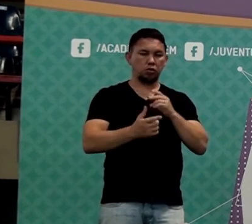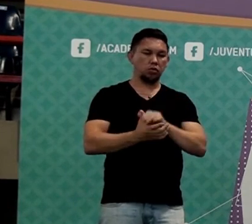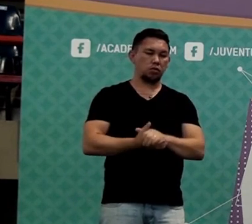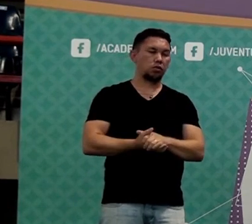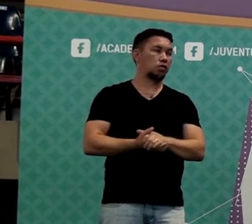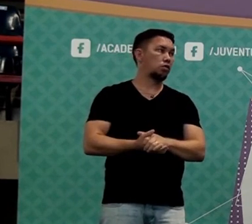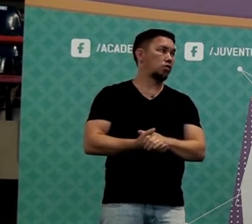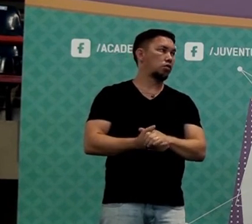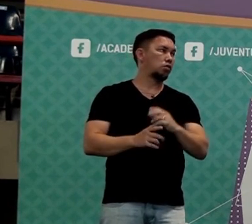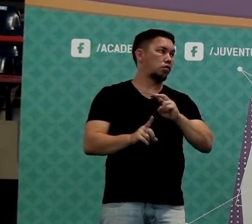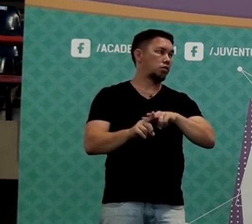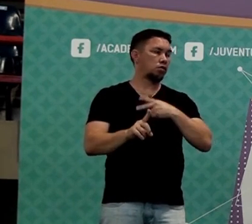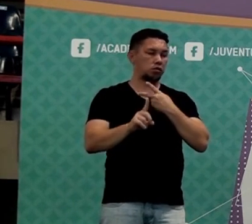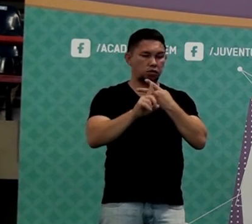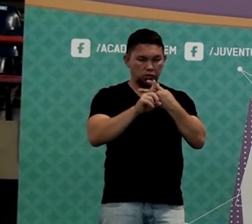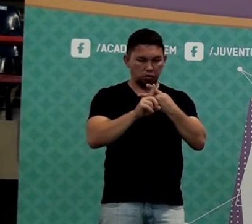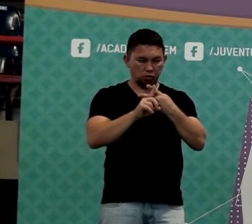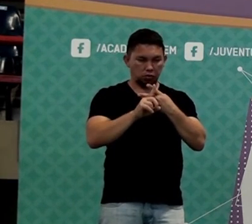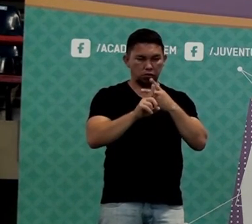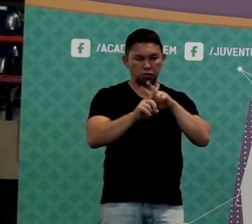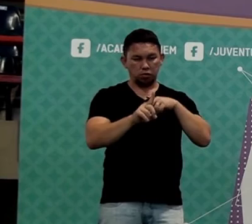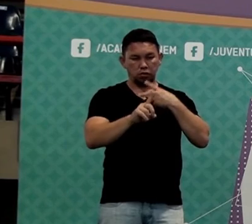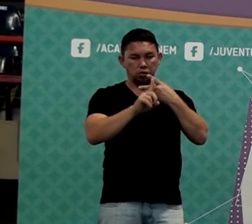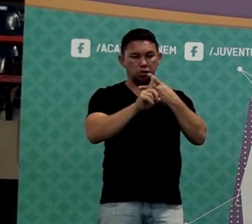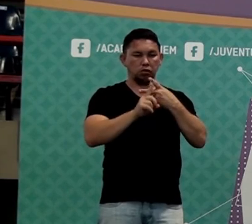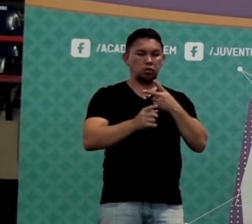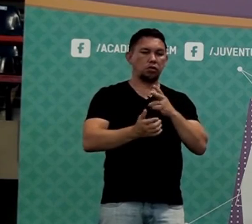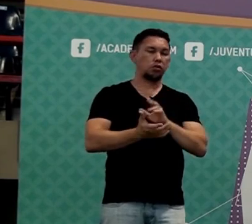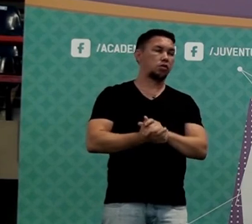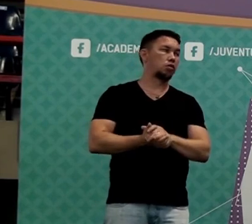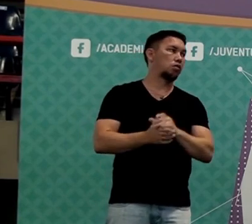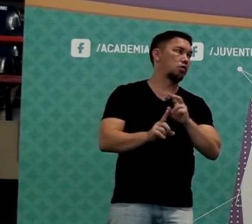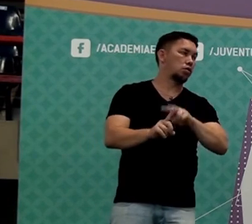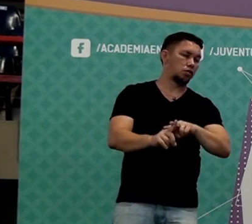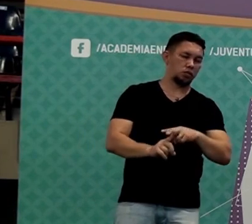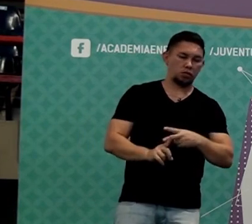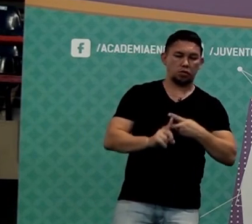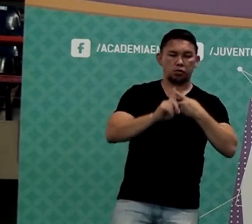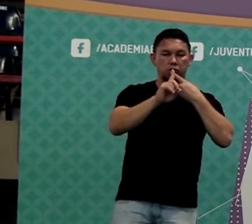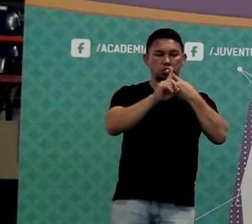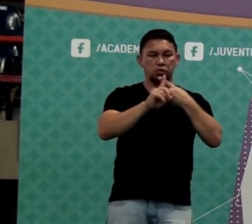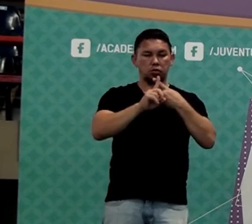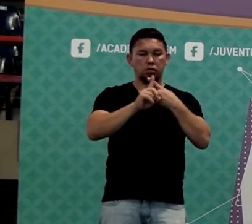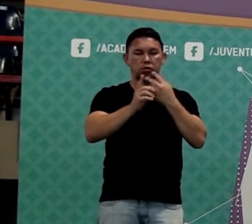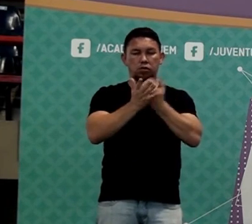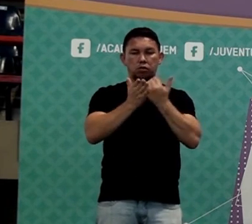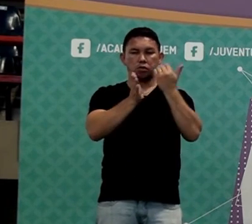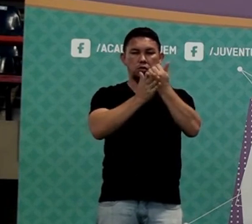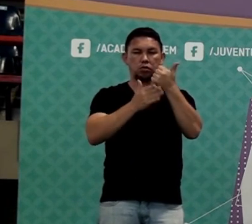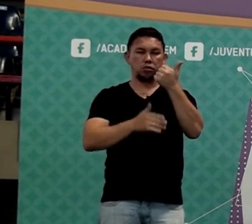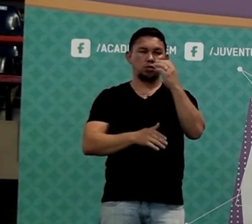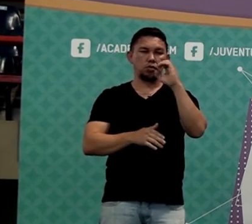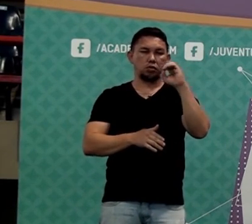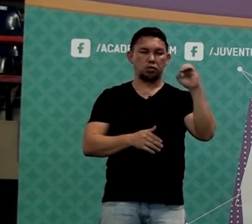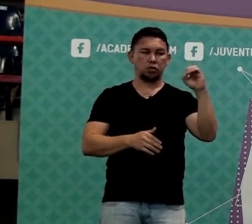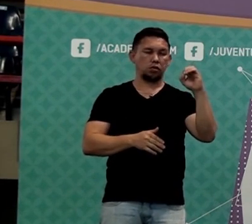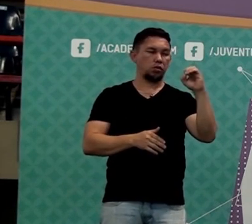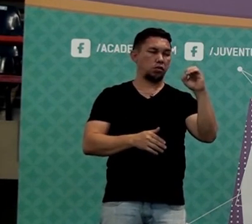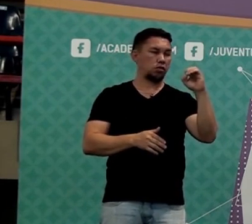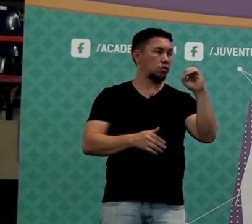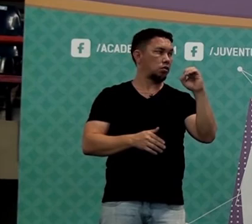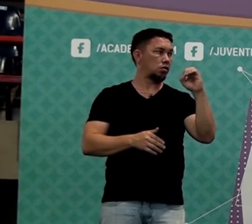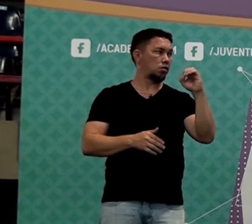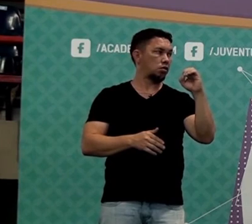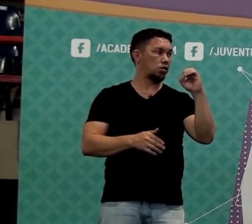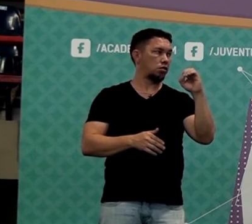da outra. Se uma coisa dobra, galera, uma coisa dobra, ela aumenta 100%, não não? Só que ela